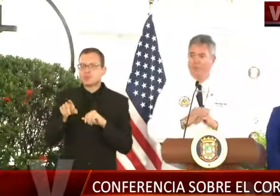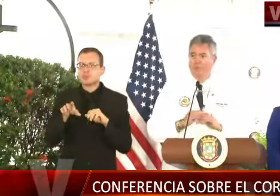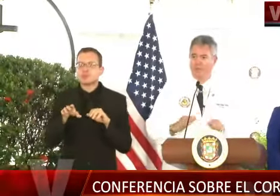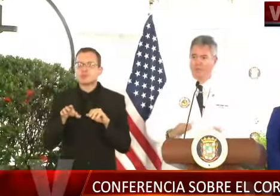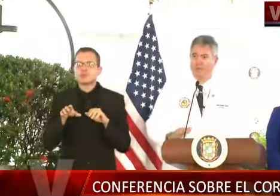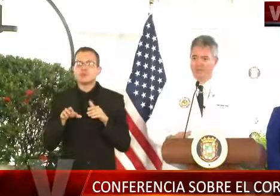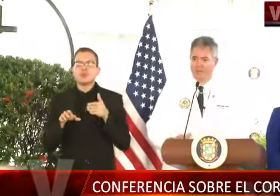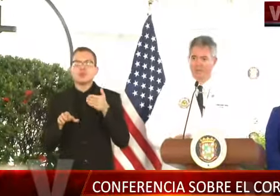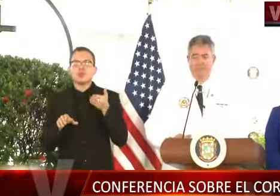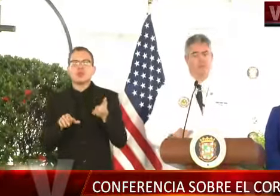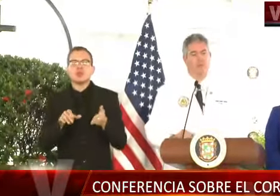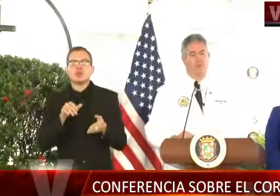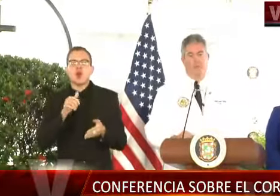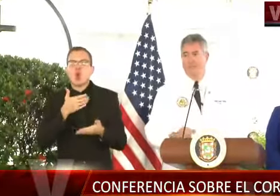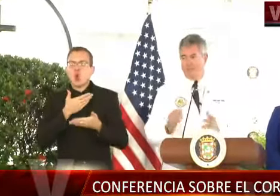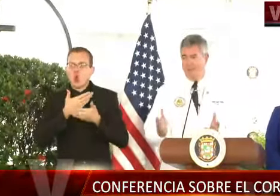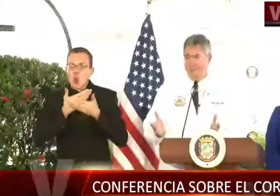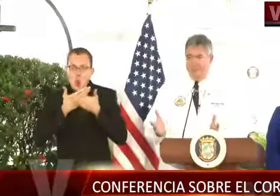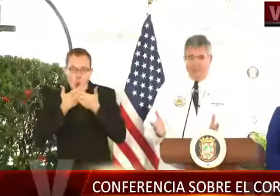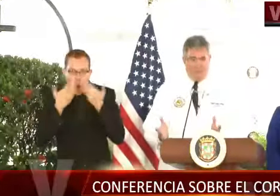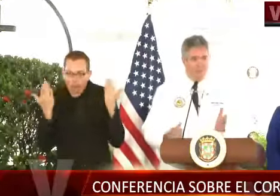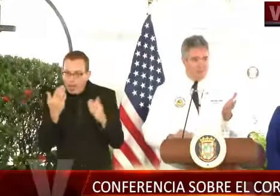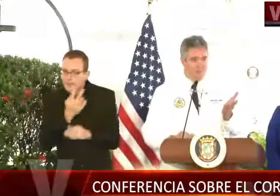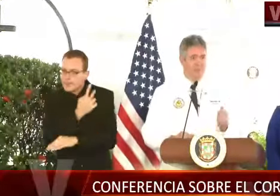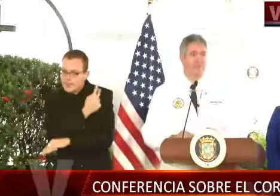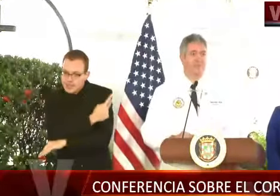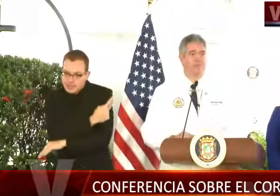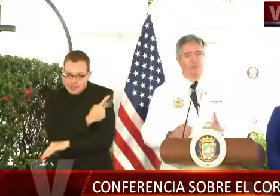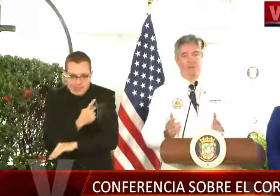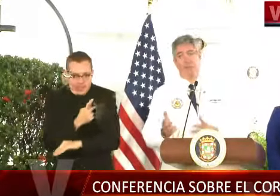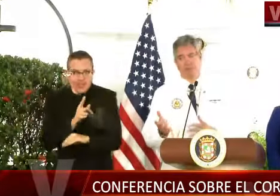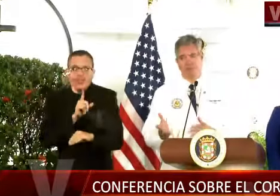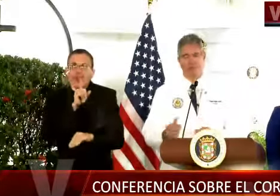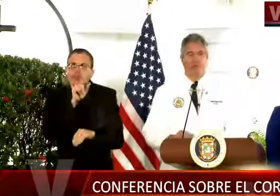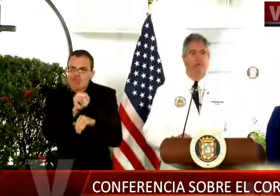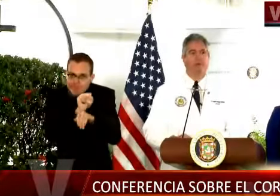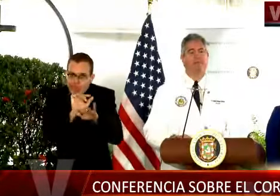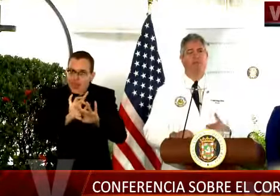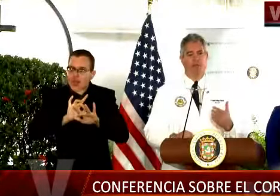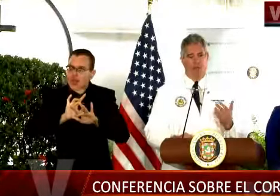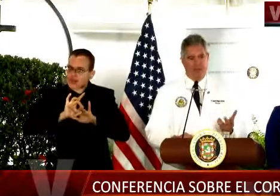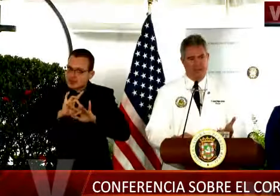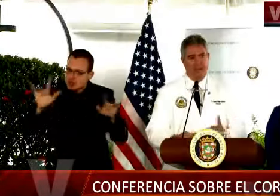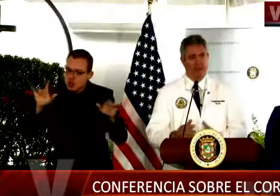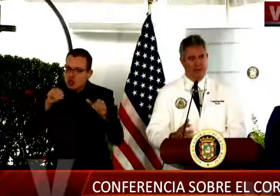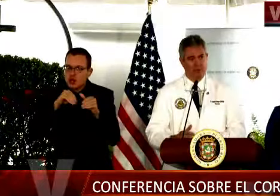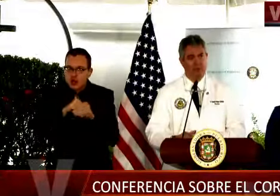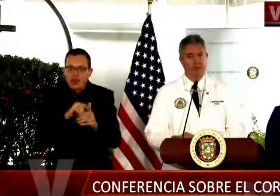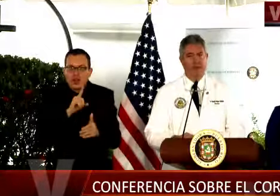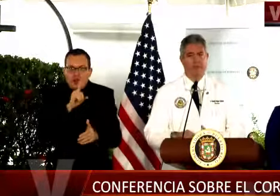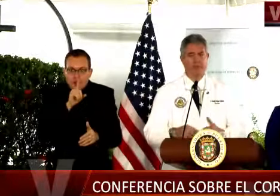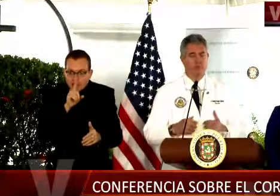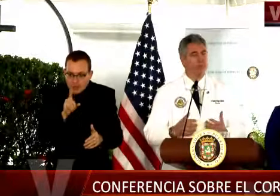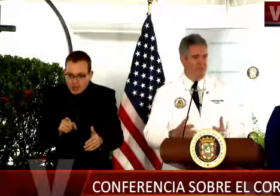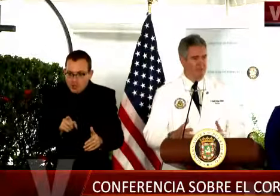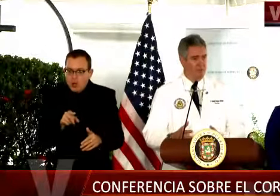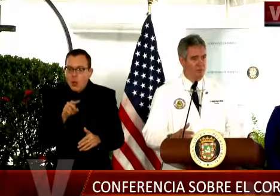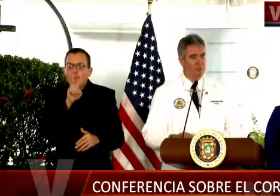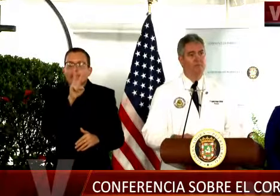El hospital está vacío, literalmente vacío, como usted dice. Solamente hay 24 camas. Y ya hay una